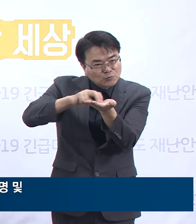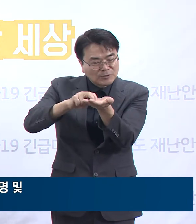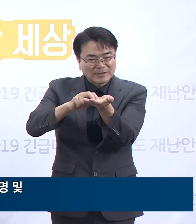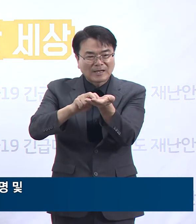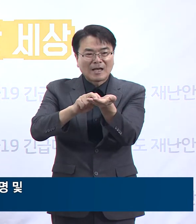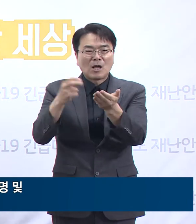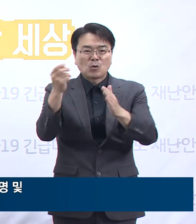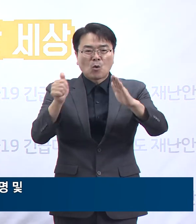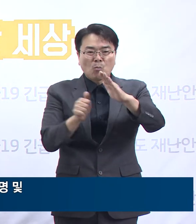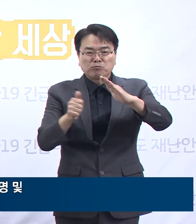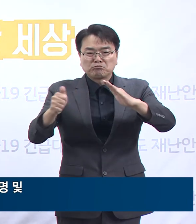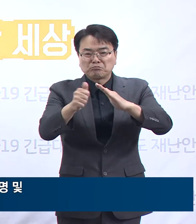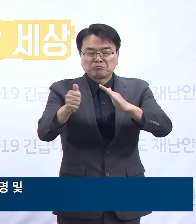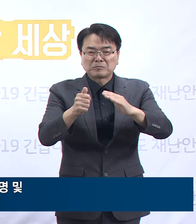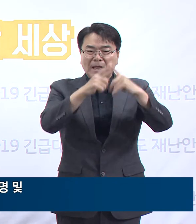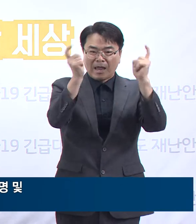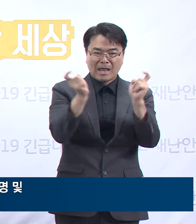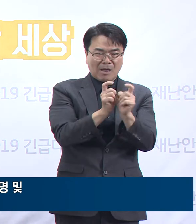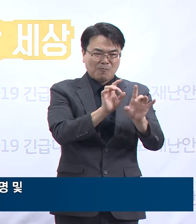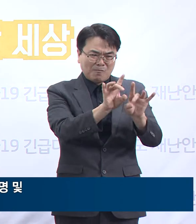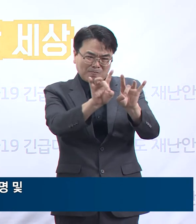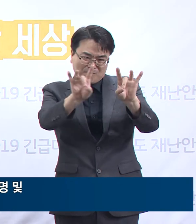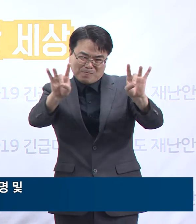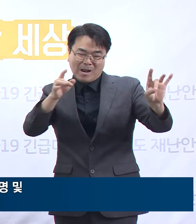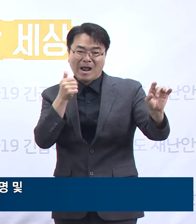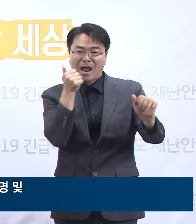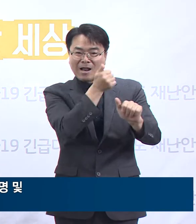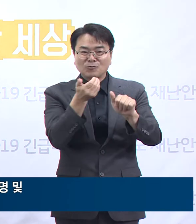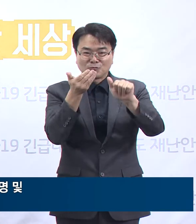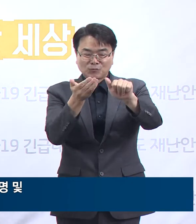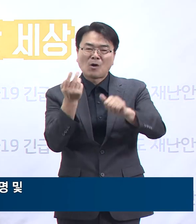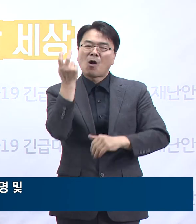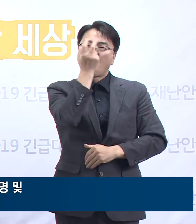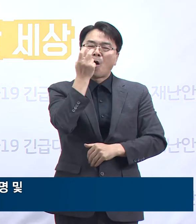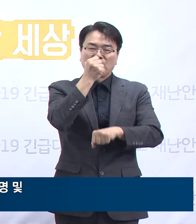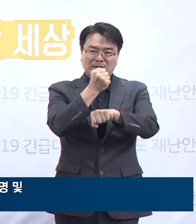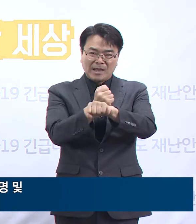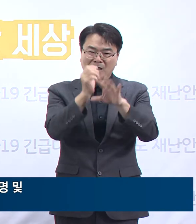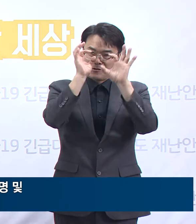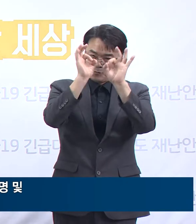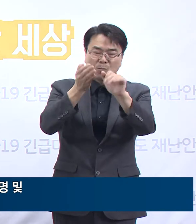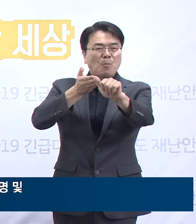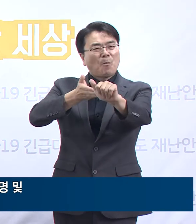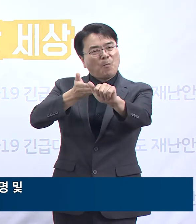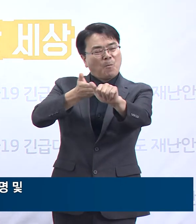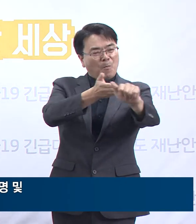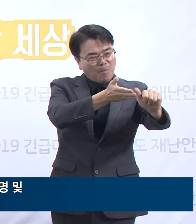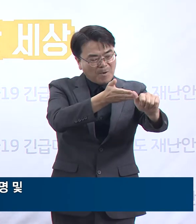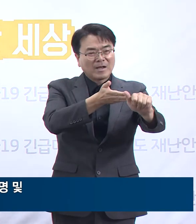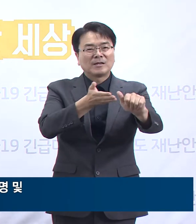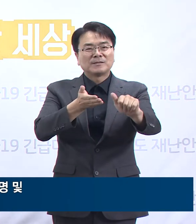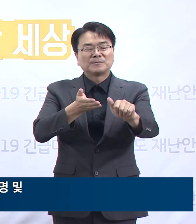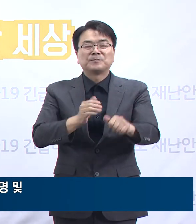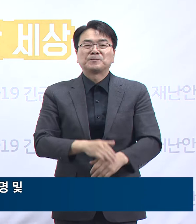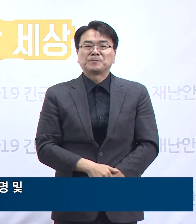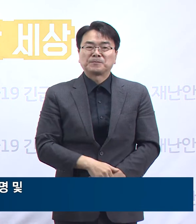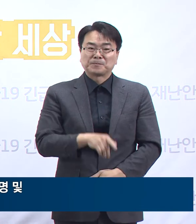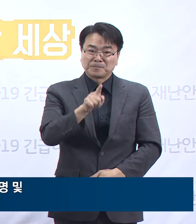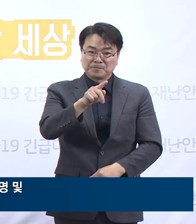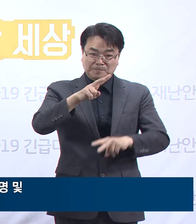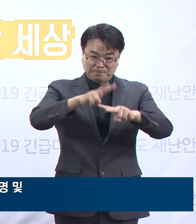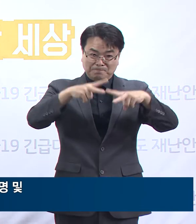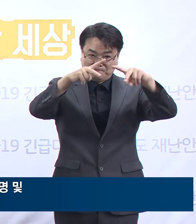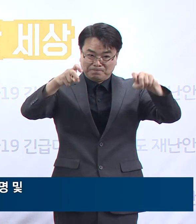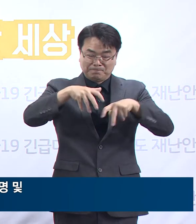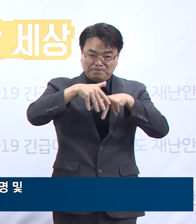일대 방문자들에 대한 개별 문자 전송 등을 통해서 검사를 받도록 지속 독려하고 있습니다. 광화문 관련 검사